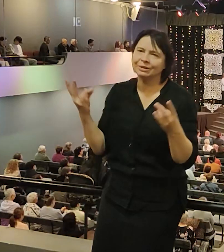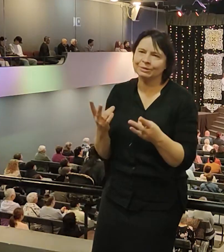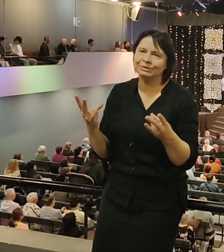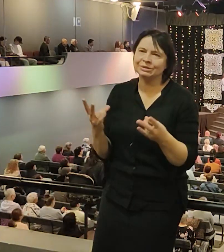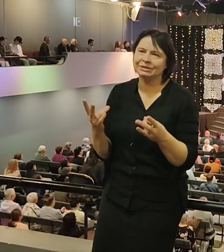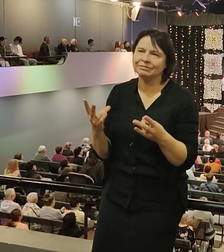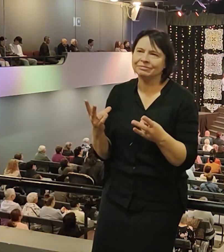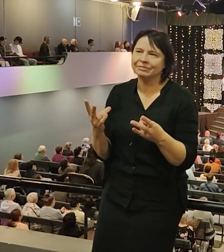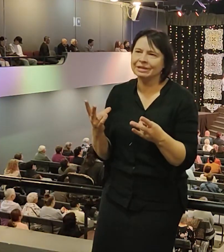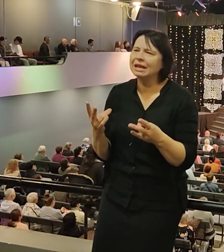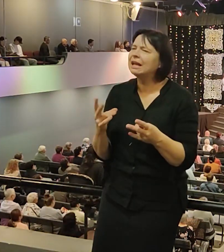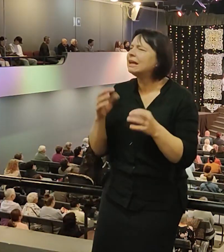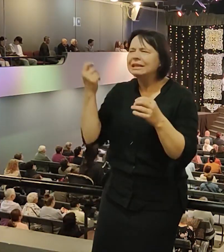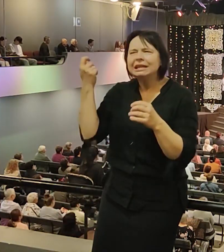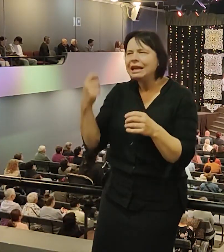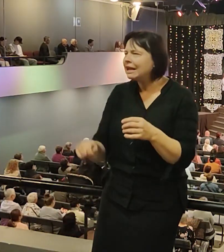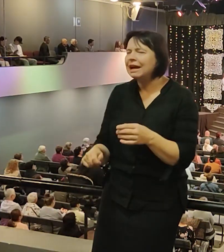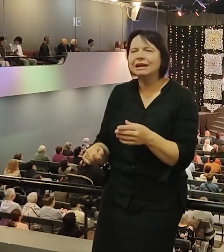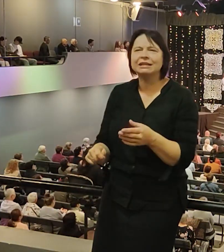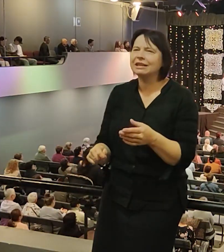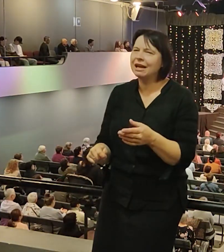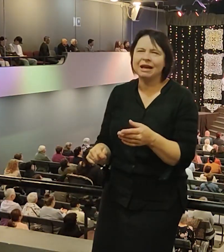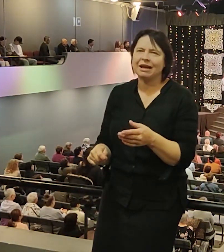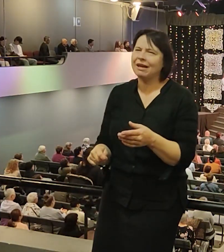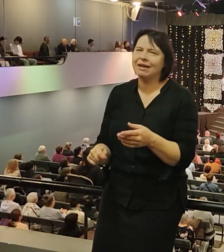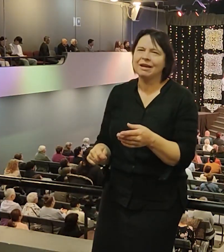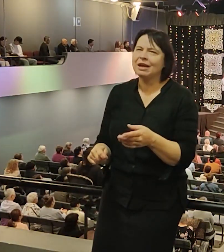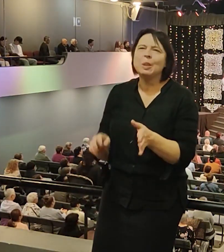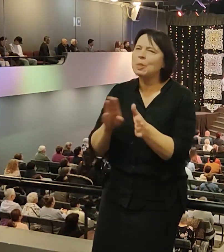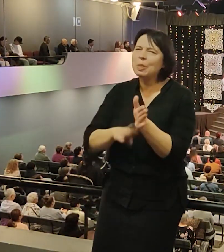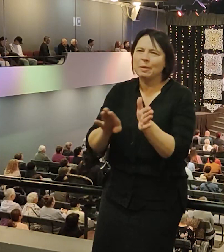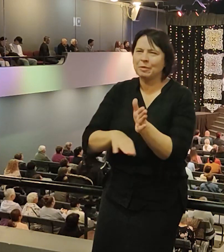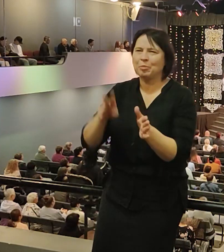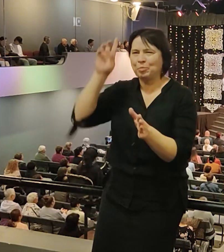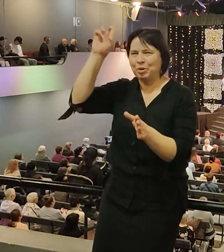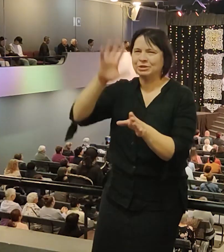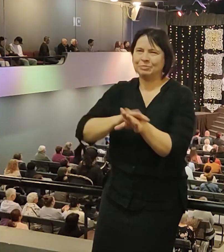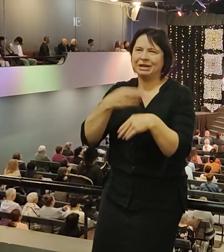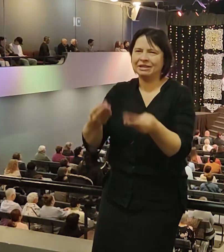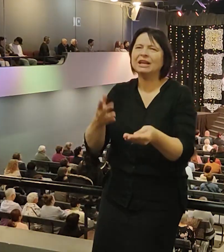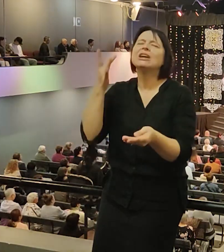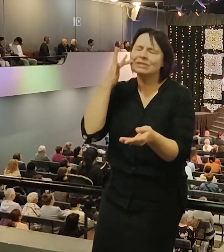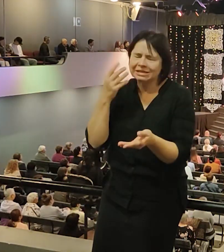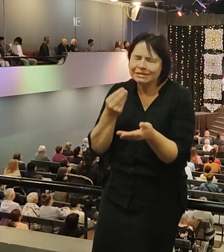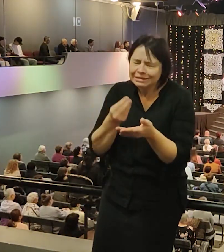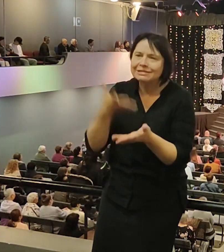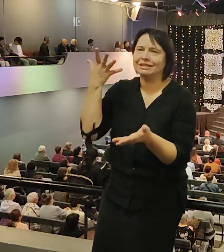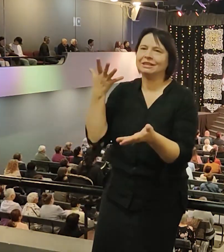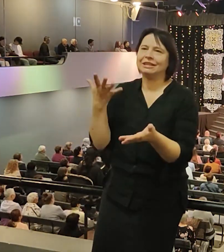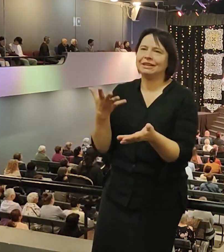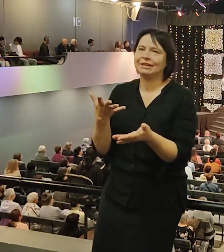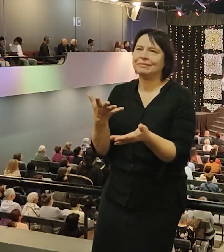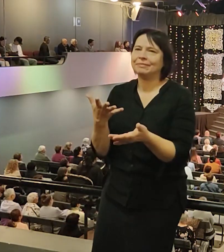Никогда не дооценивай благодать Божью. Потом пришли ко мне три пастора и говорят, Йоанна, мы хотим в твою святую